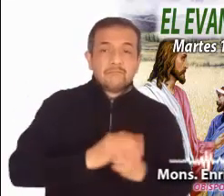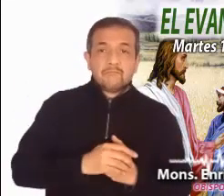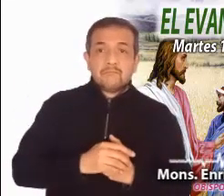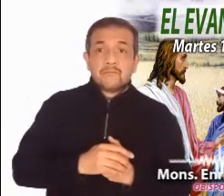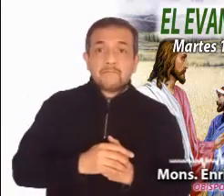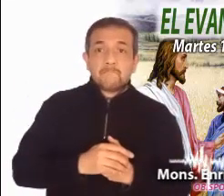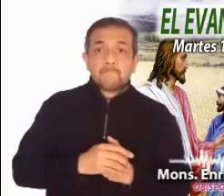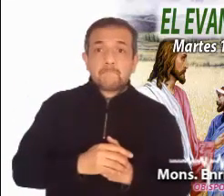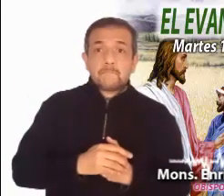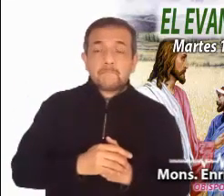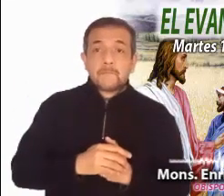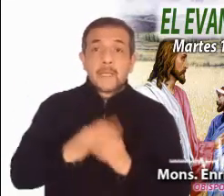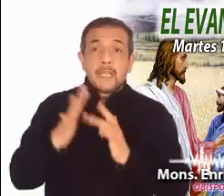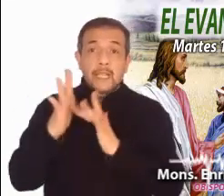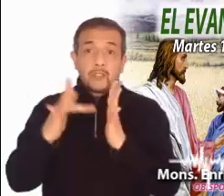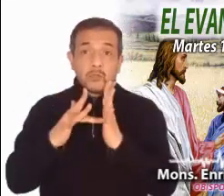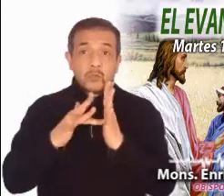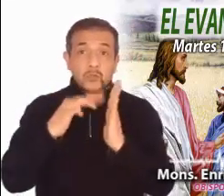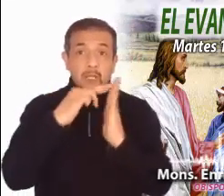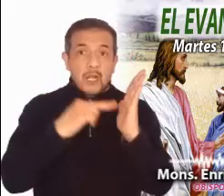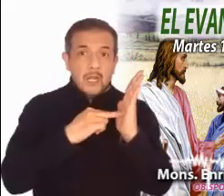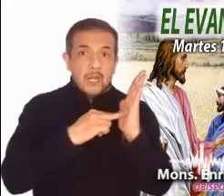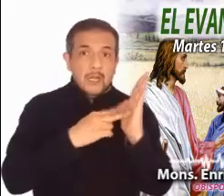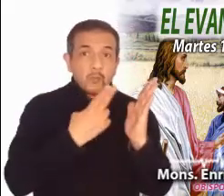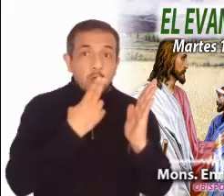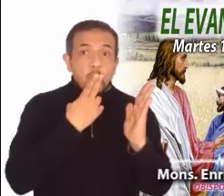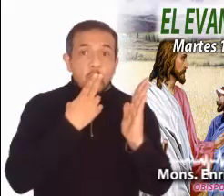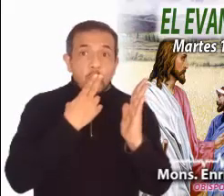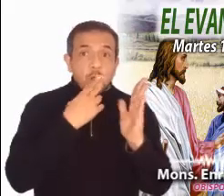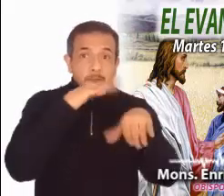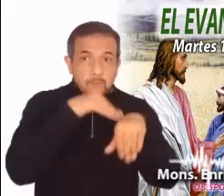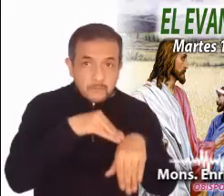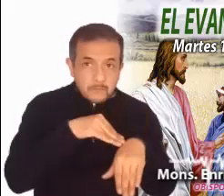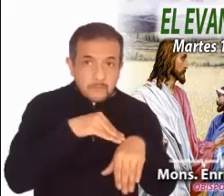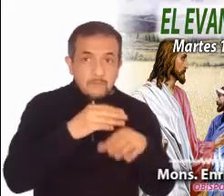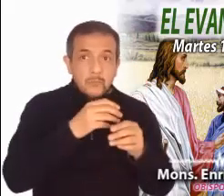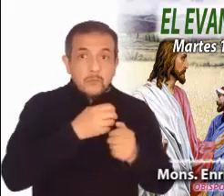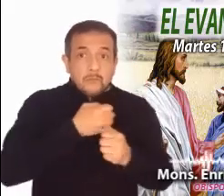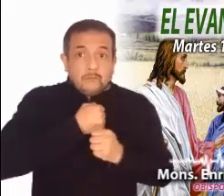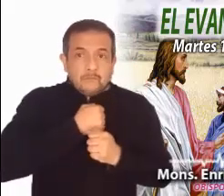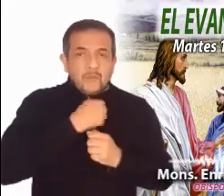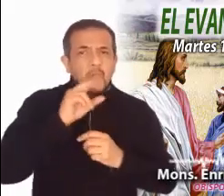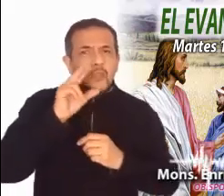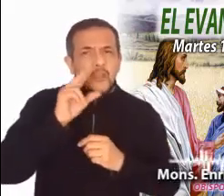a las prescripciones, pero tampoco las desprecia, pues tienen su fundamento.